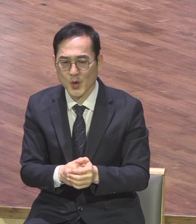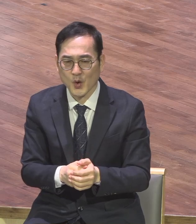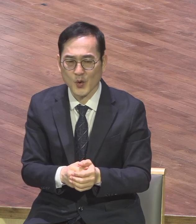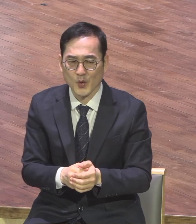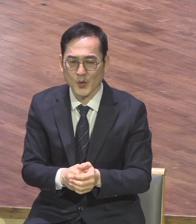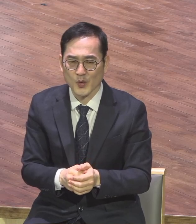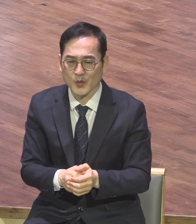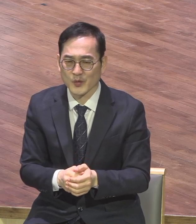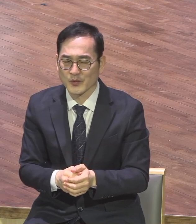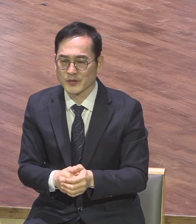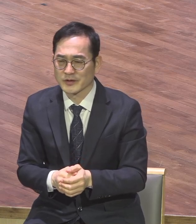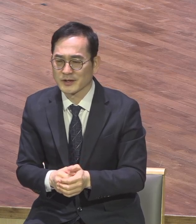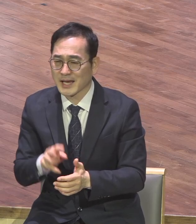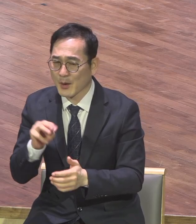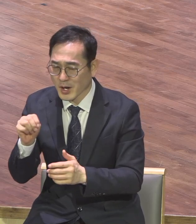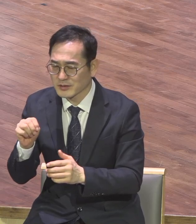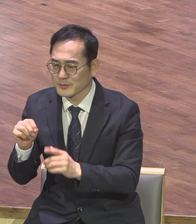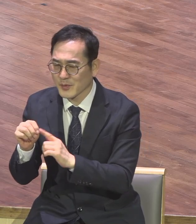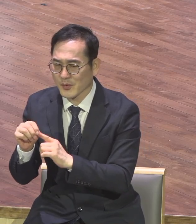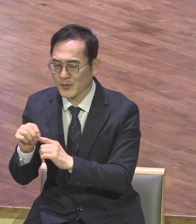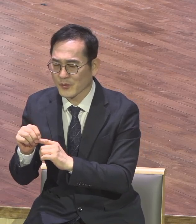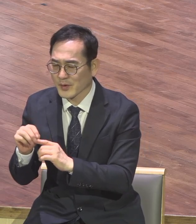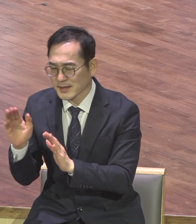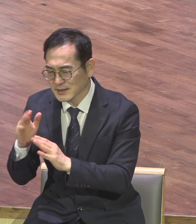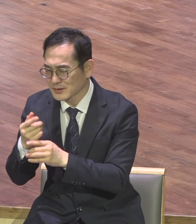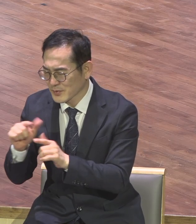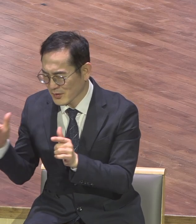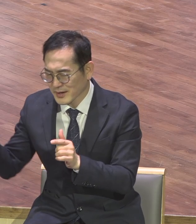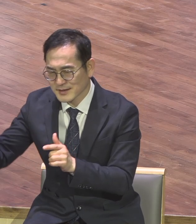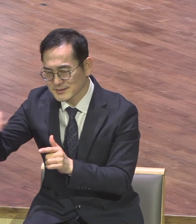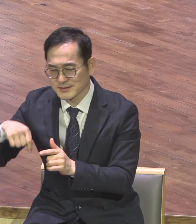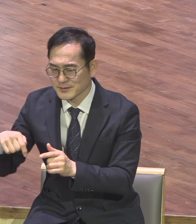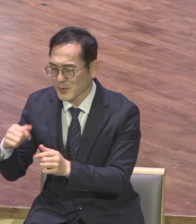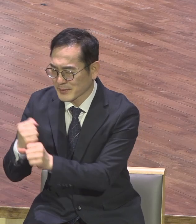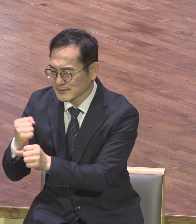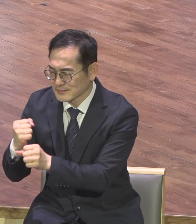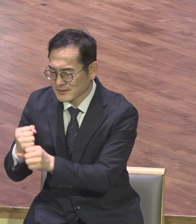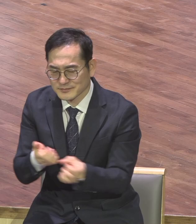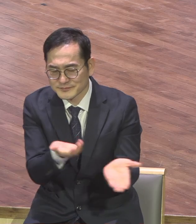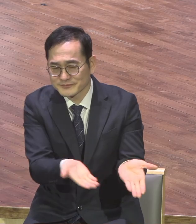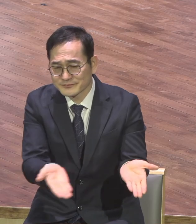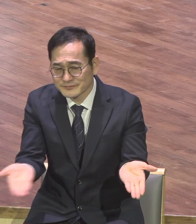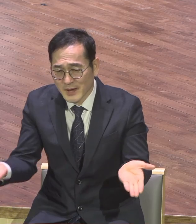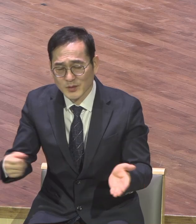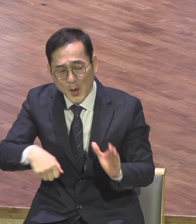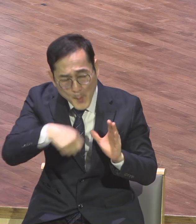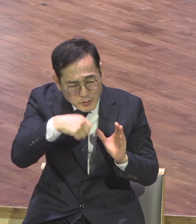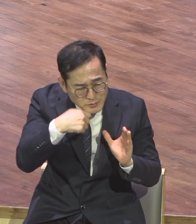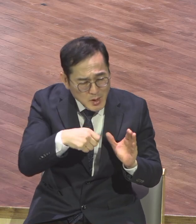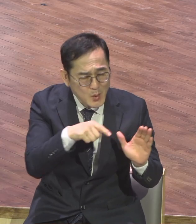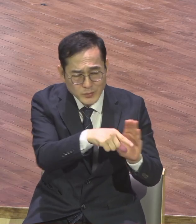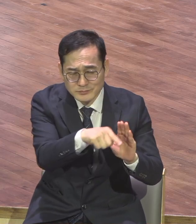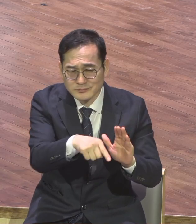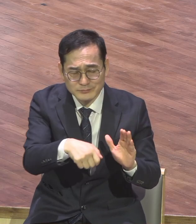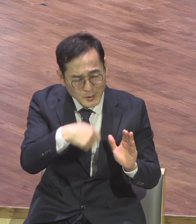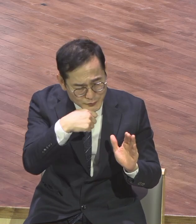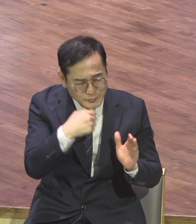또 예원 먹거리 장터 그렇게 온 장소마다 축제가 됩니다